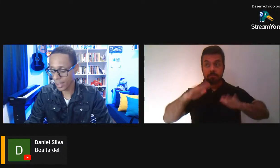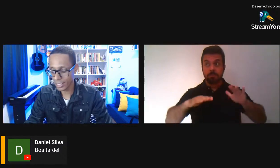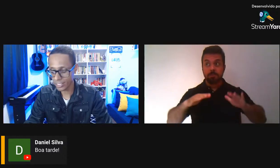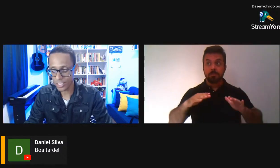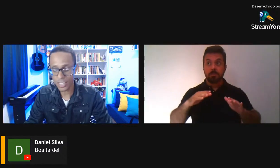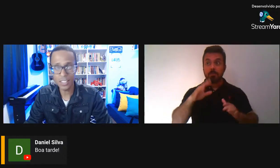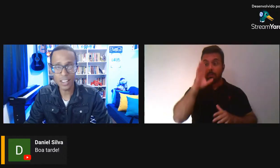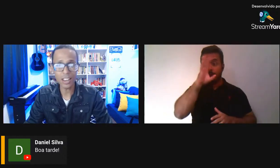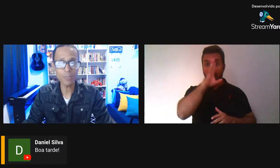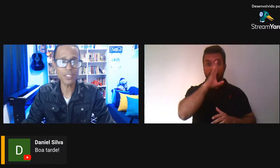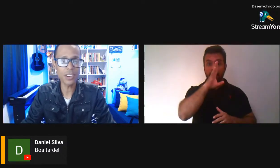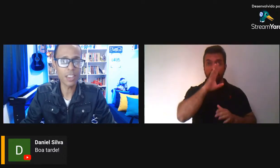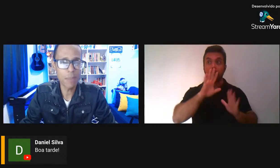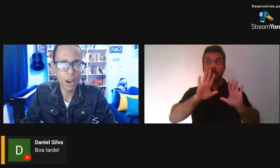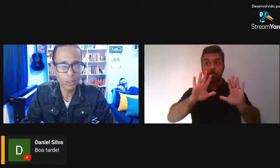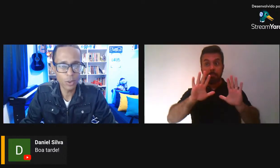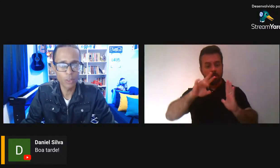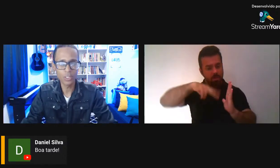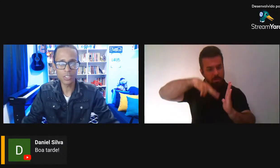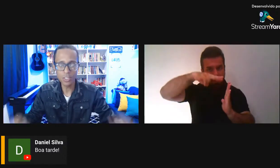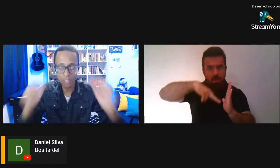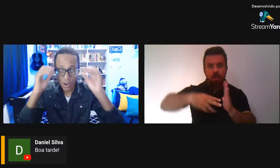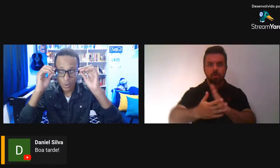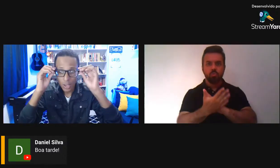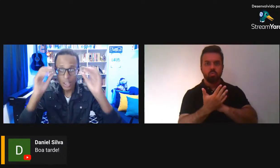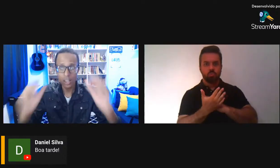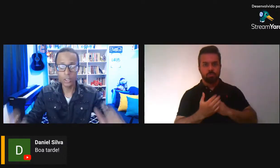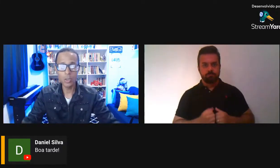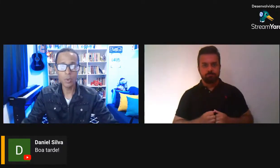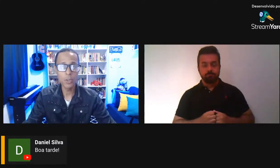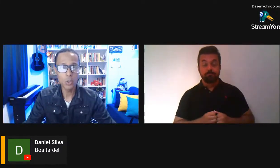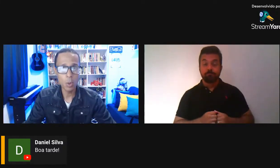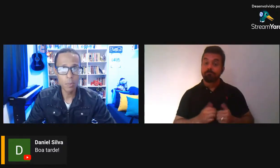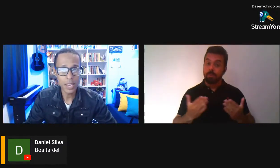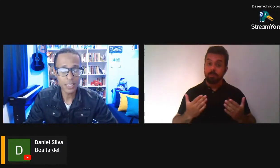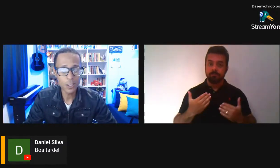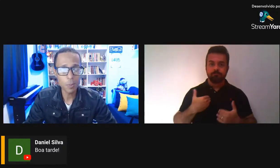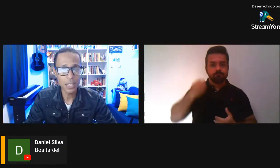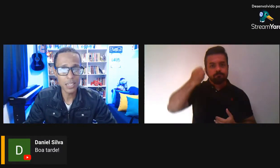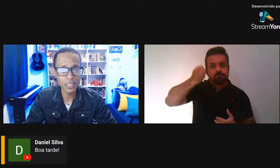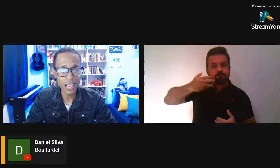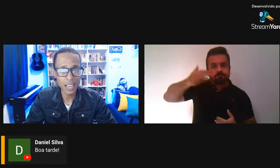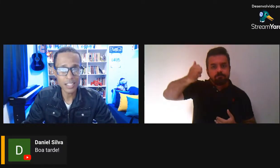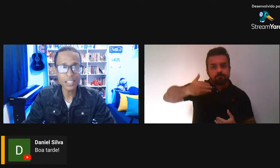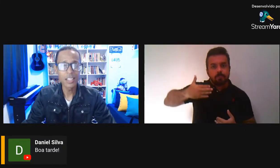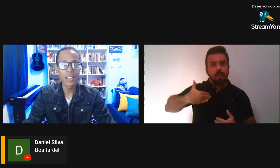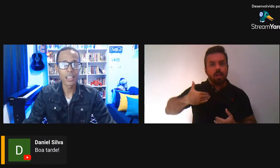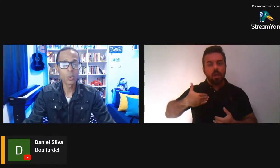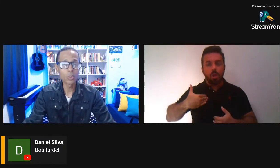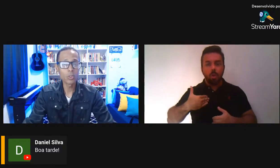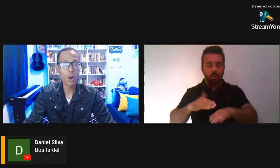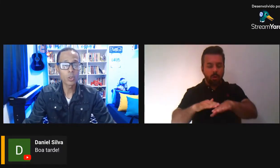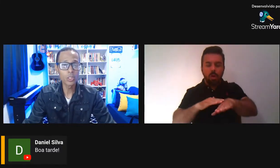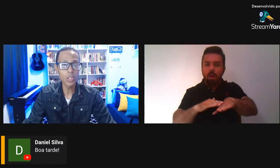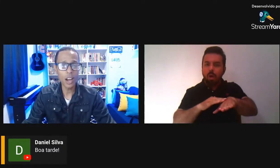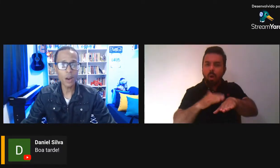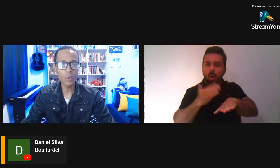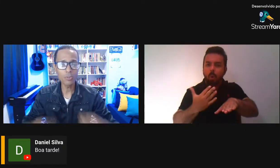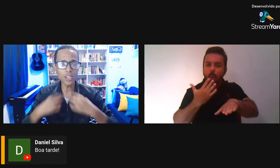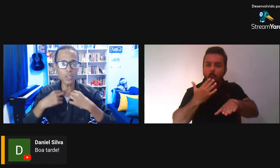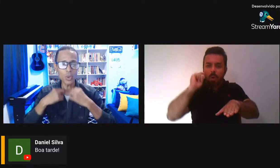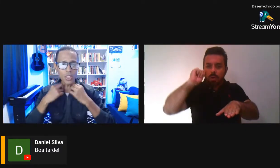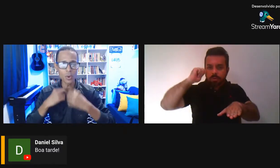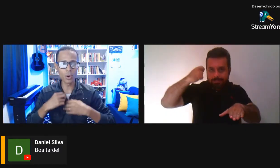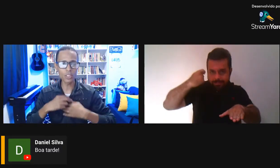Muito bem, antes de estender, quero fazer aqui minha auto-autodescrição. Eu sou uma pessoa preta, de pele clara, eu uso óculos de